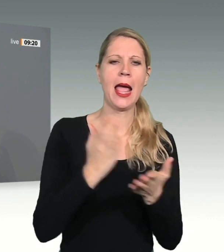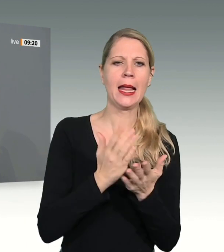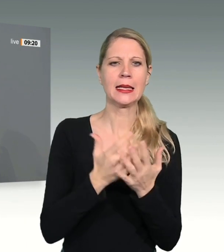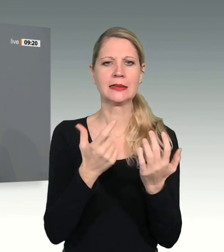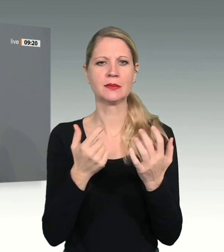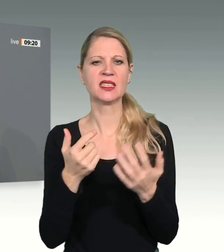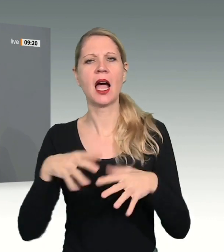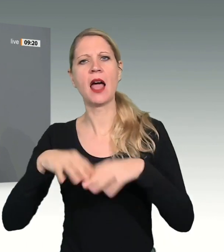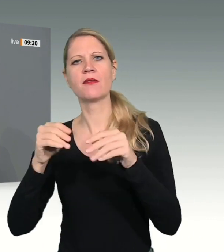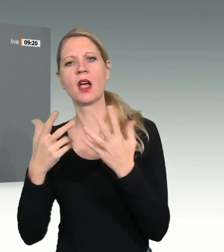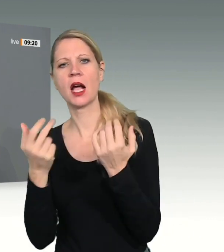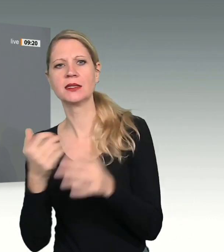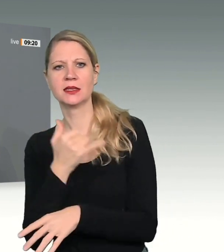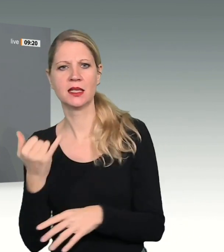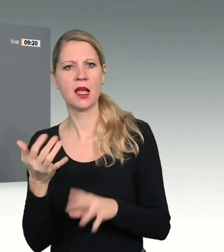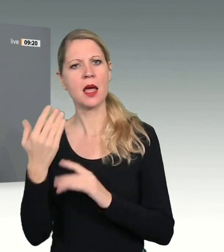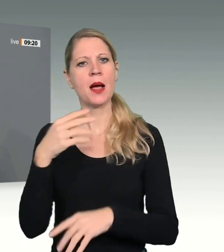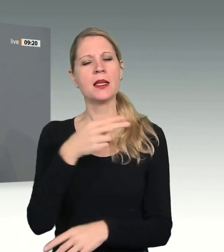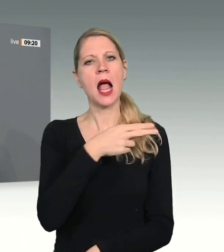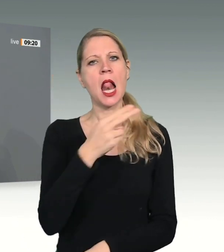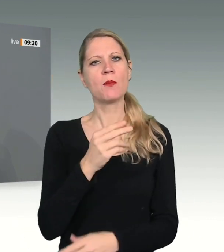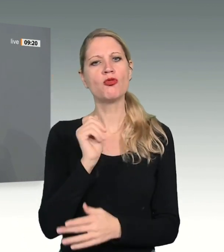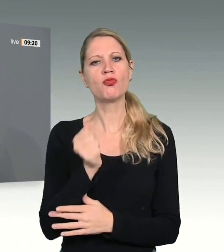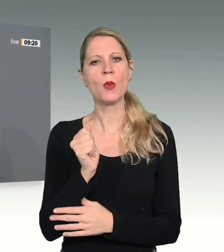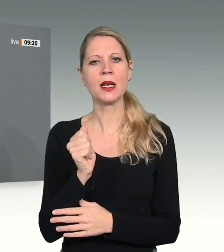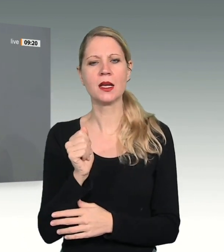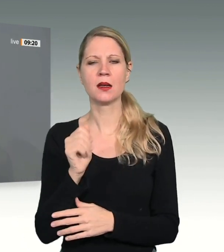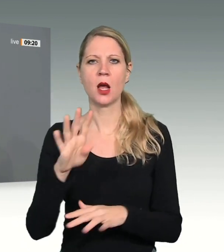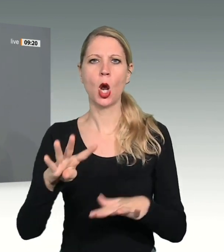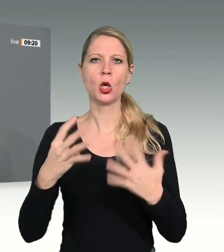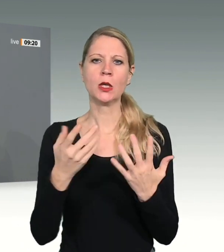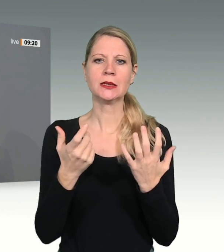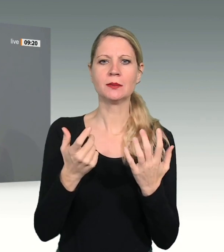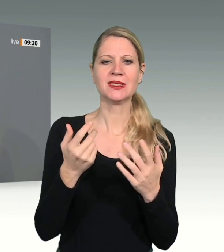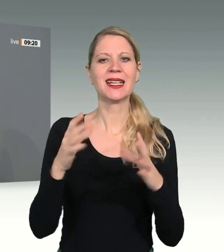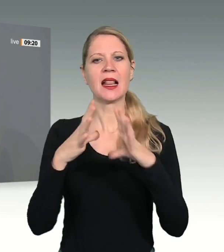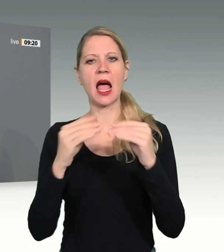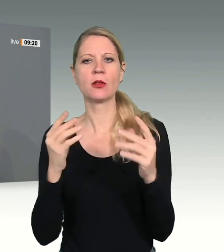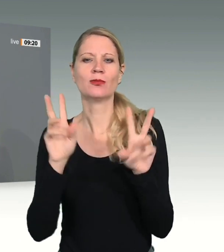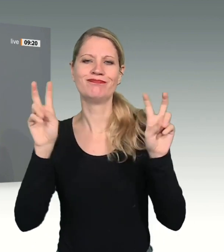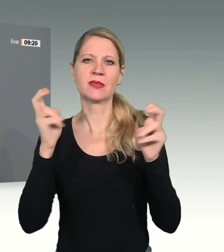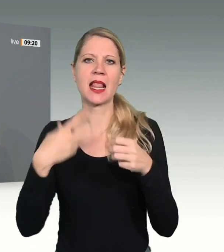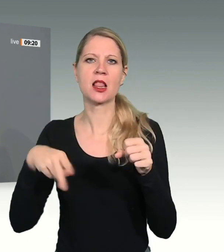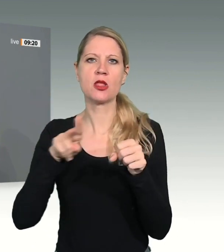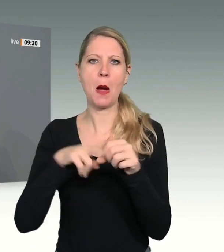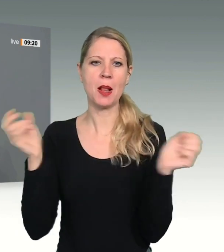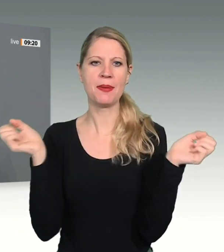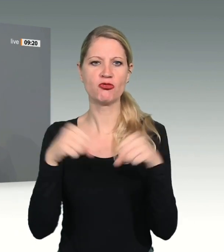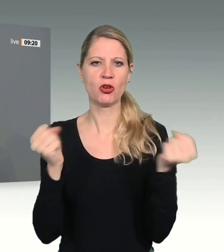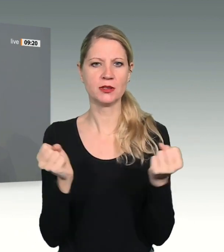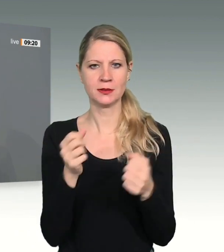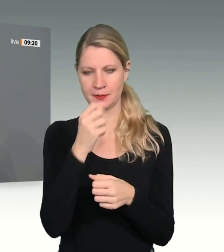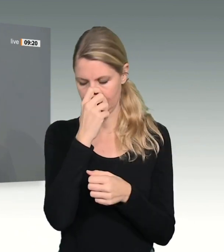der NATO den sogenannten Doppelbeschluss durchgesetzt hatte. Der wollte eine Lücke in der Glaubwürdigkeit der Abschreckung